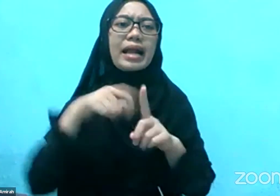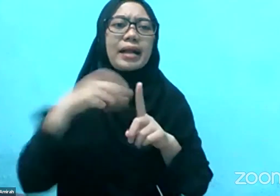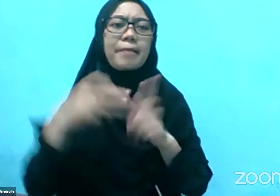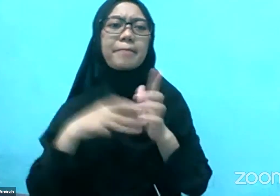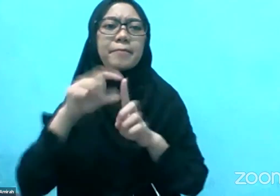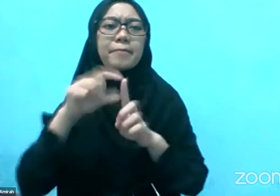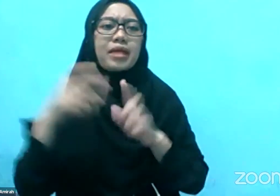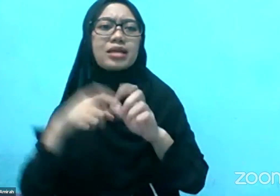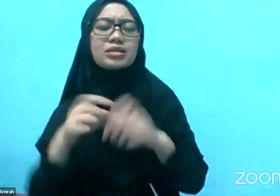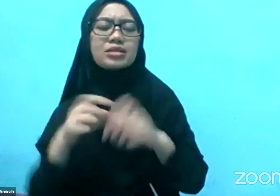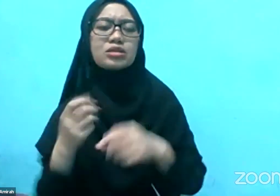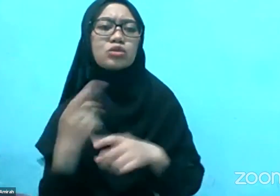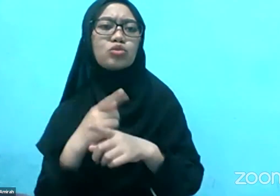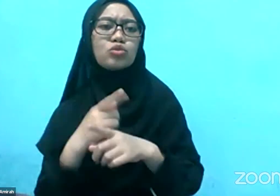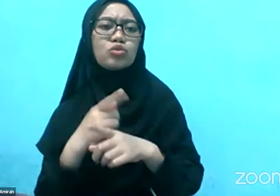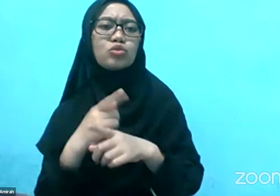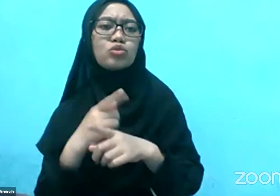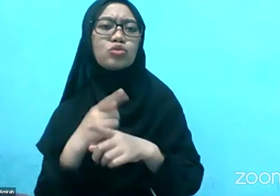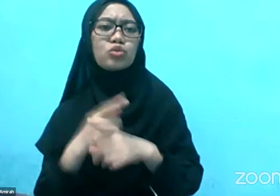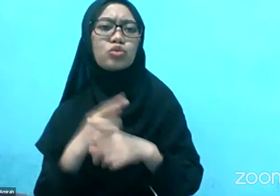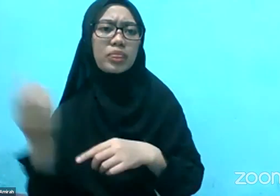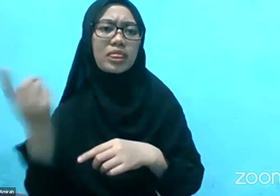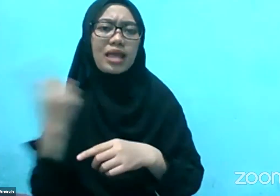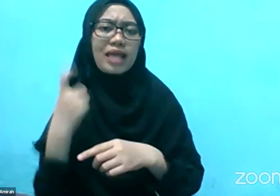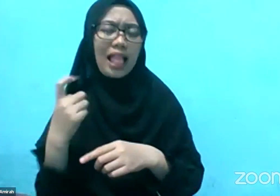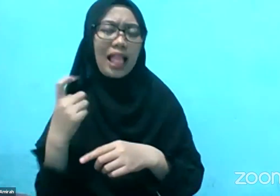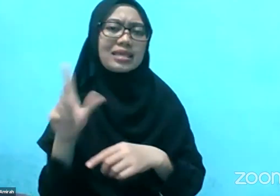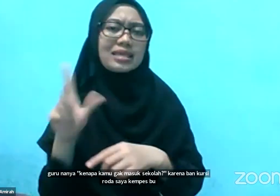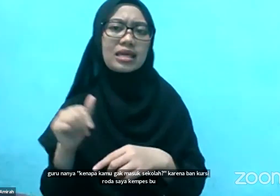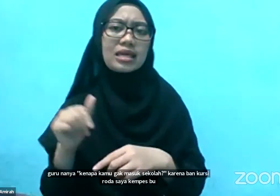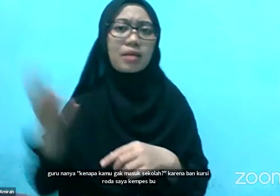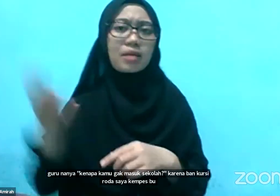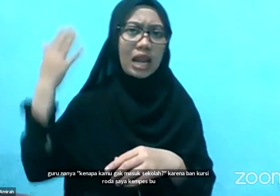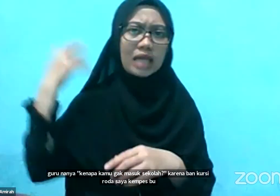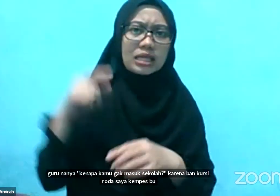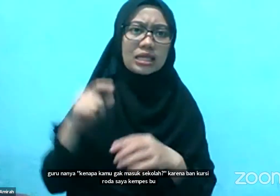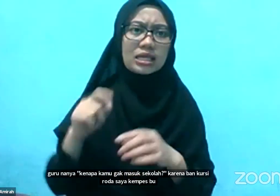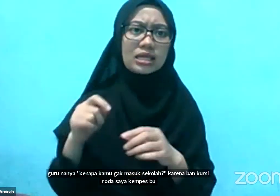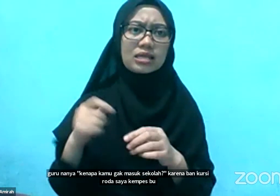Kakak saya keselakaan Jadi kursi roda saya dipinjam kakak bu